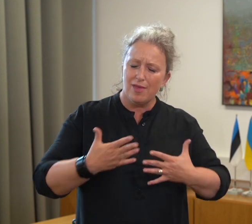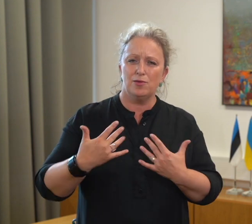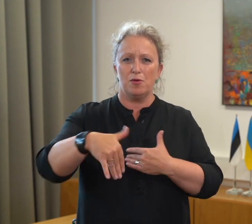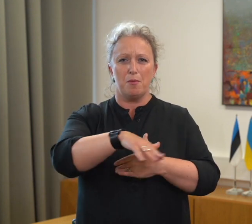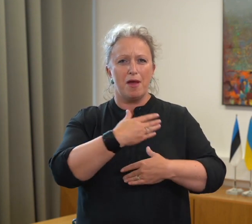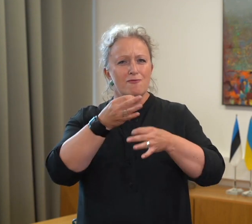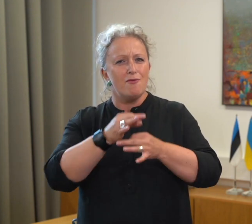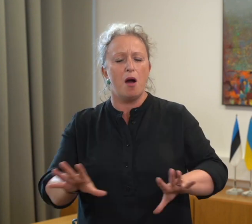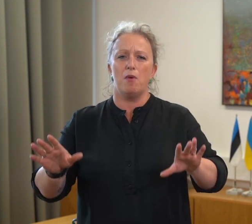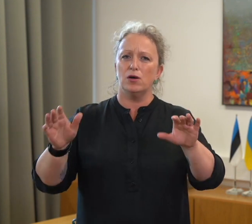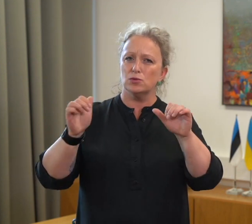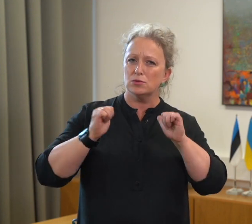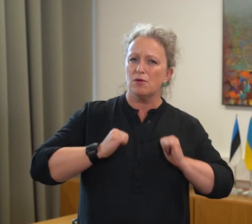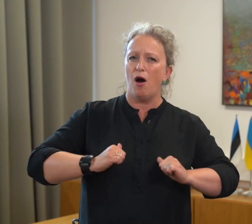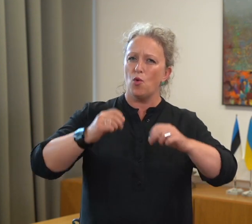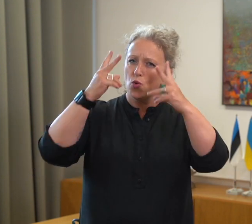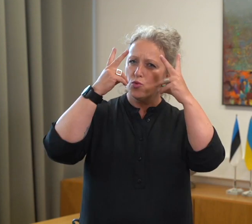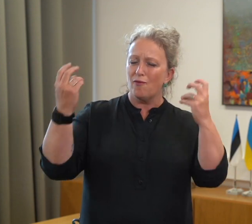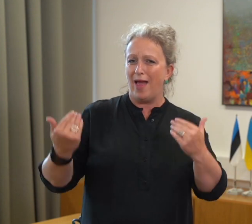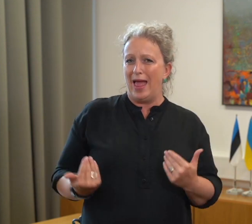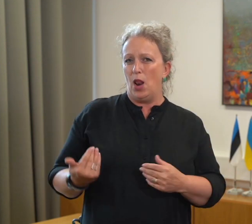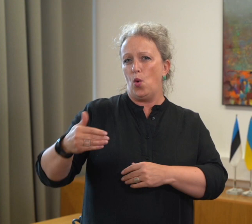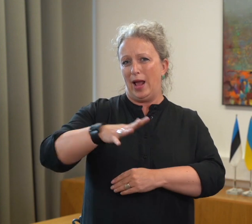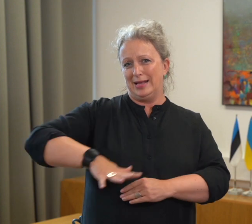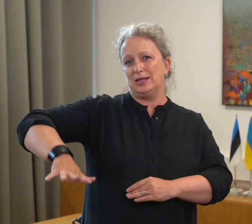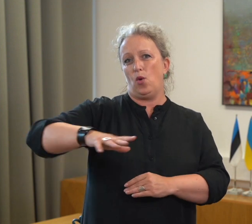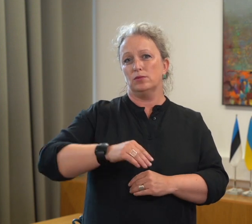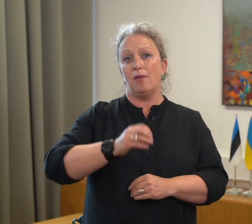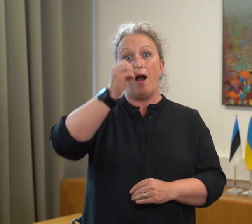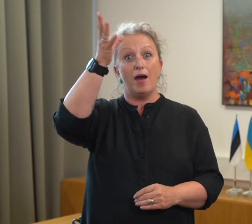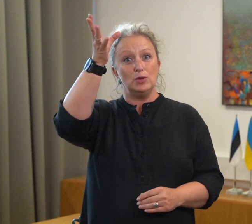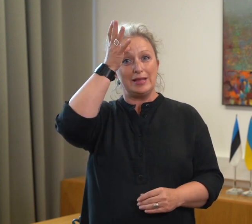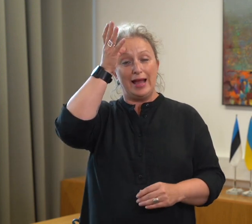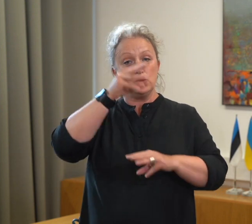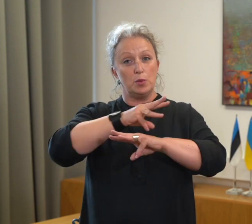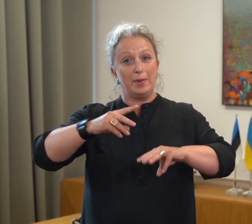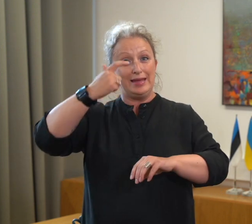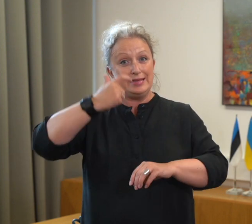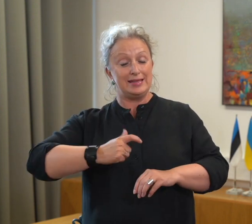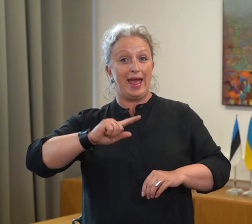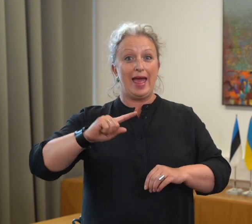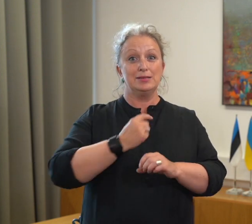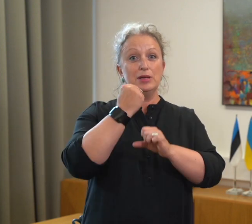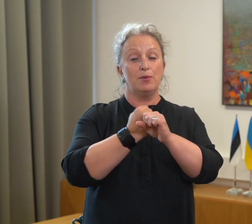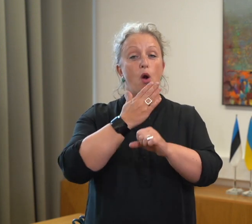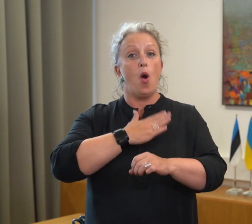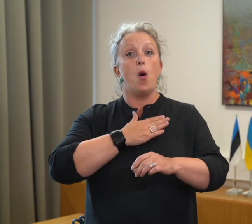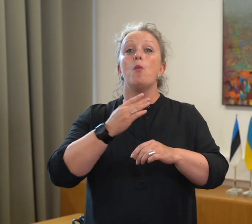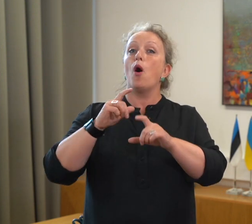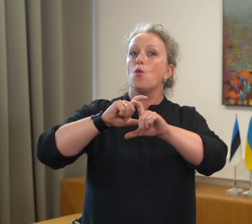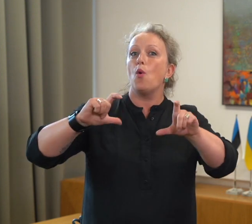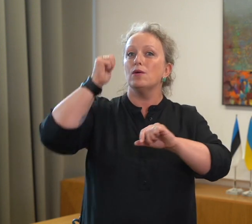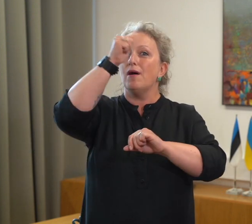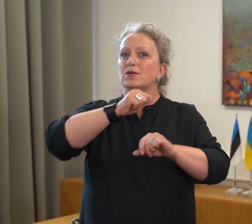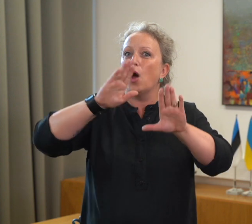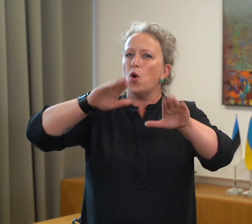rahu ja turvaline elukeskond. Hariduse teadusministrina teen esimese septembril oma kooliaasta lubaduste nimekirja.